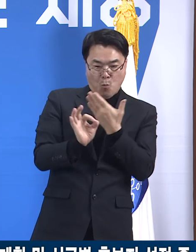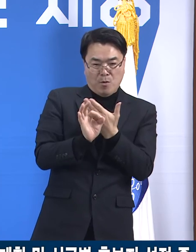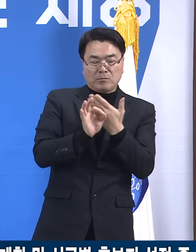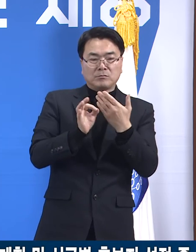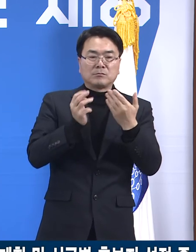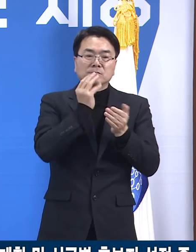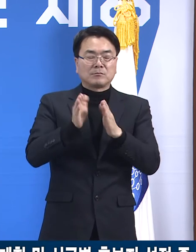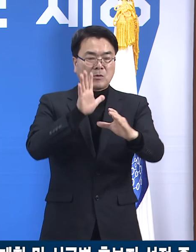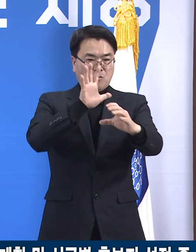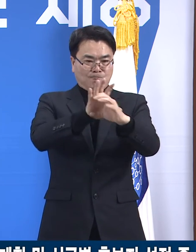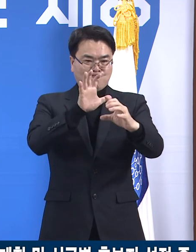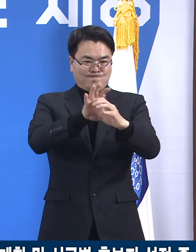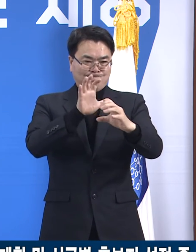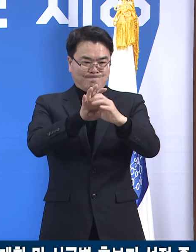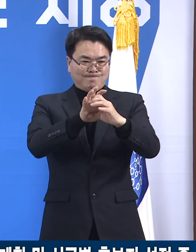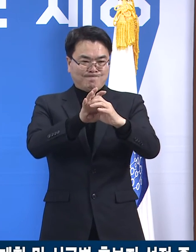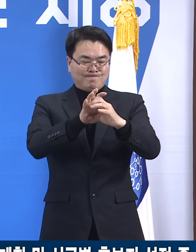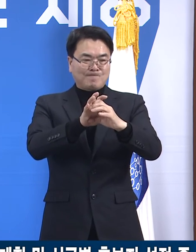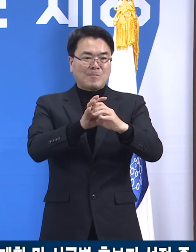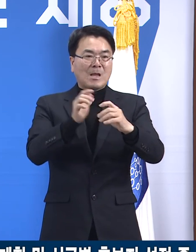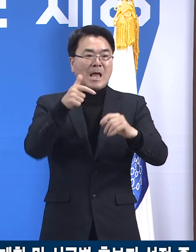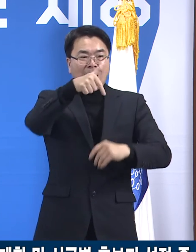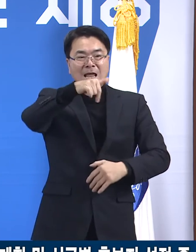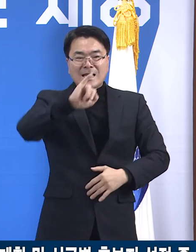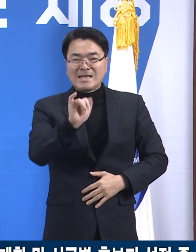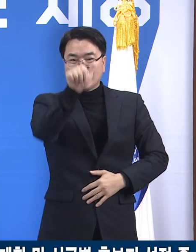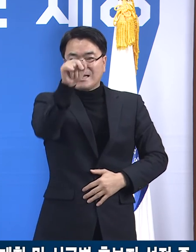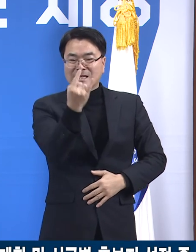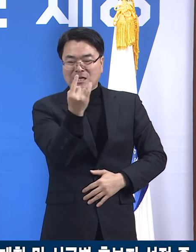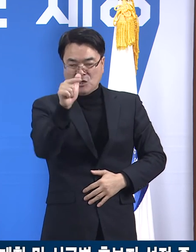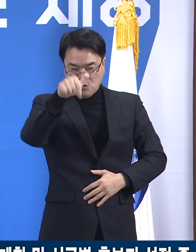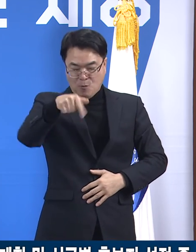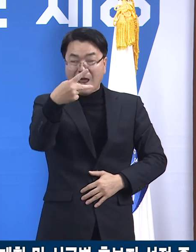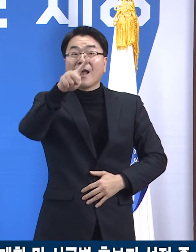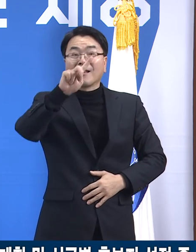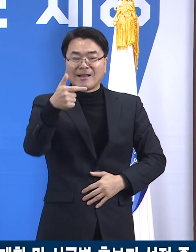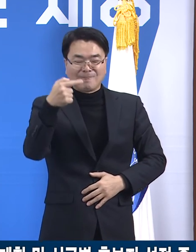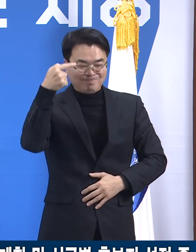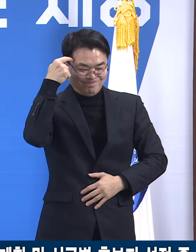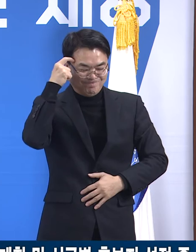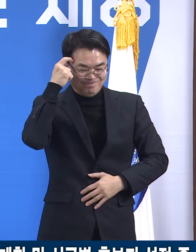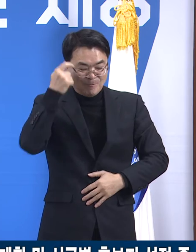코로나19 백신 전략기획단을 민간협력형으로 구성하고 있습니다.